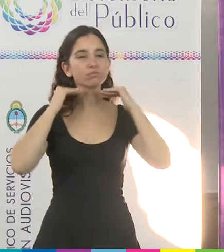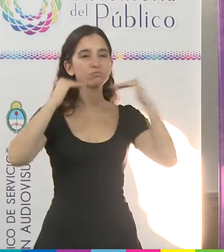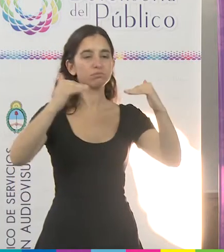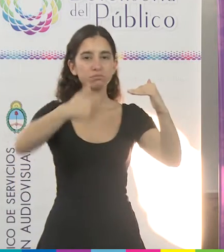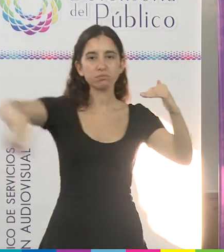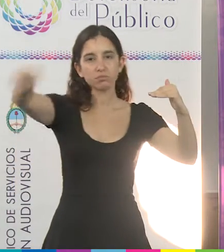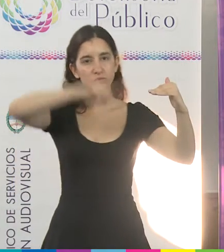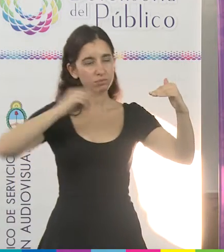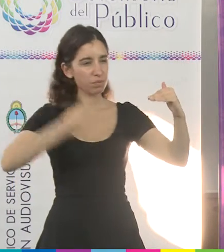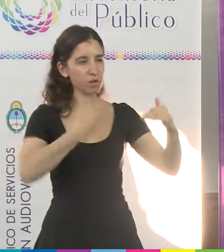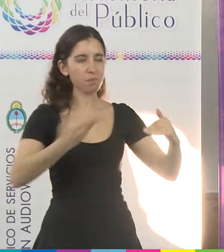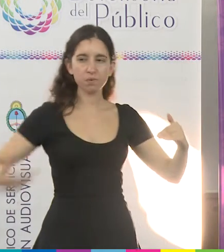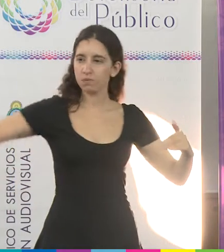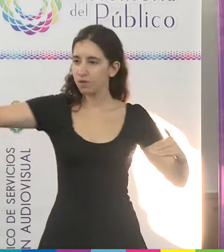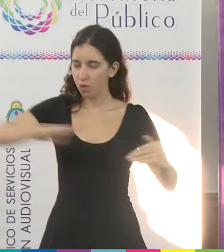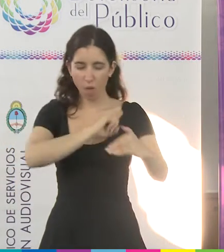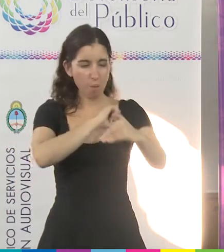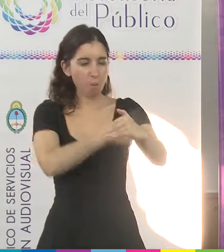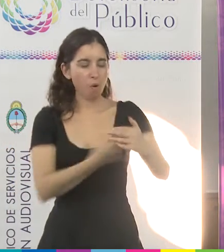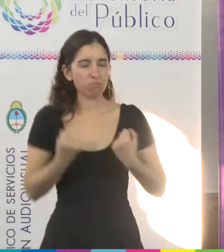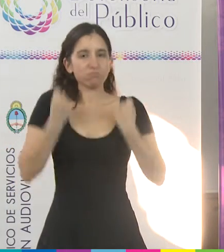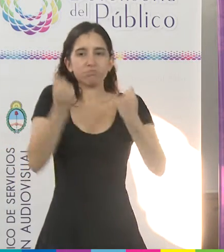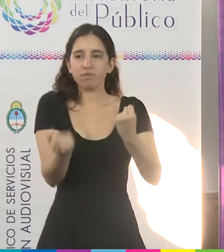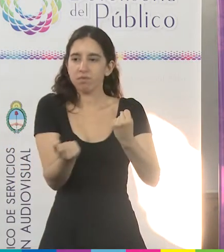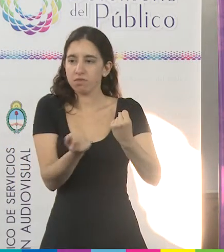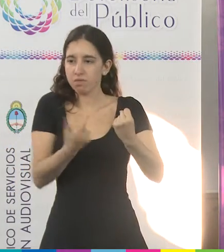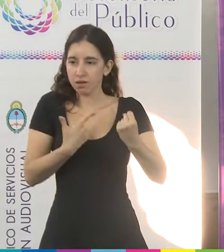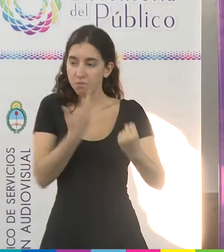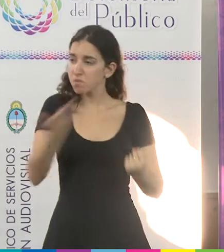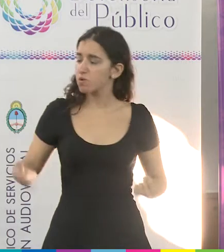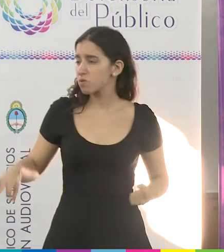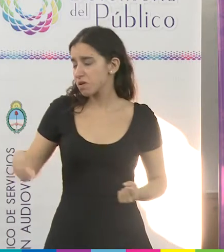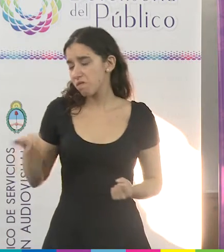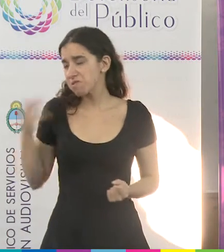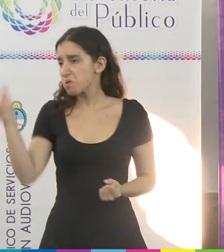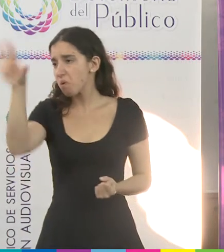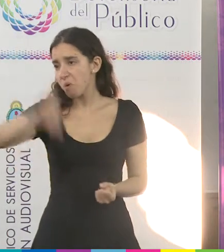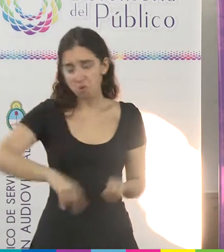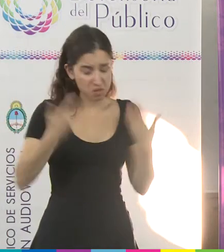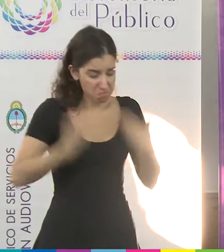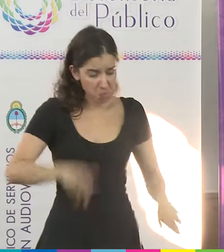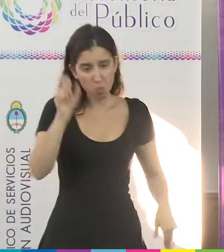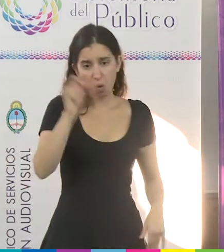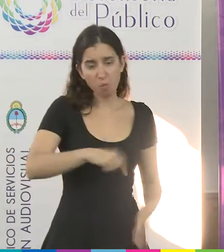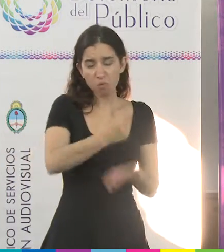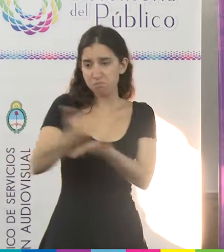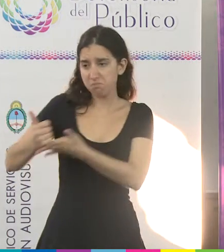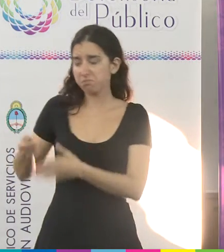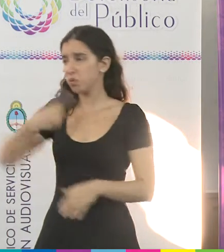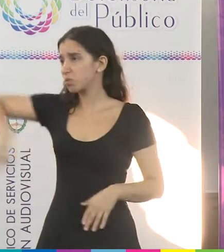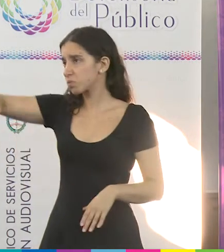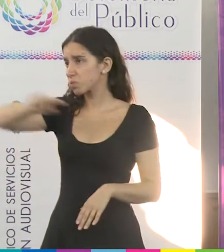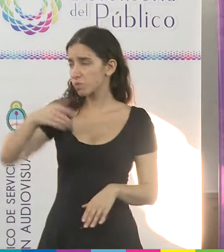Voces de cientos de empoderados, ciudadanos comunes que a mediados del mes de diciembre